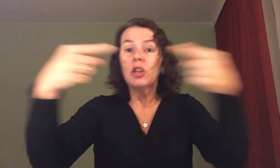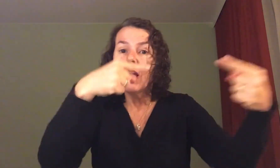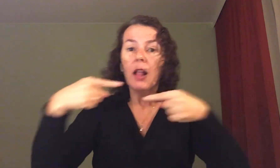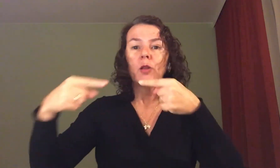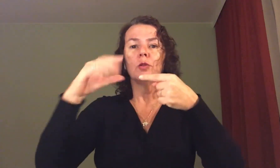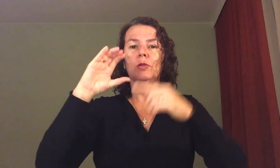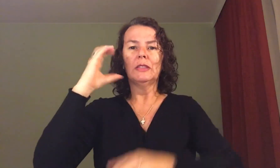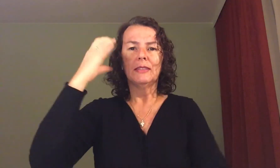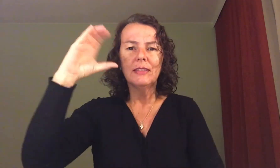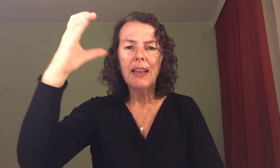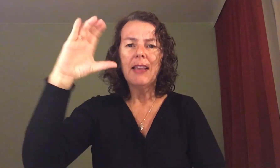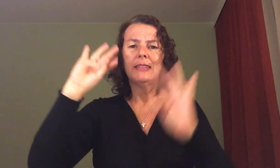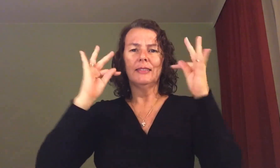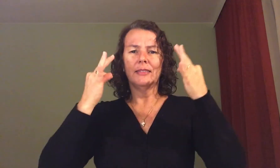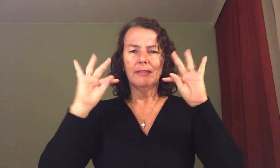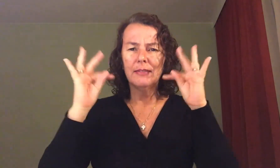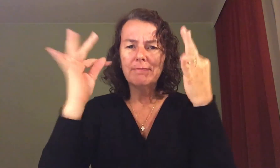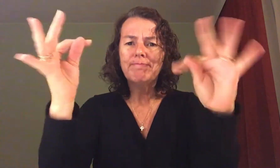ciência, tecnologia,